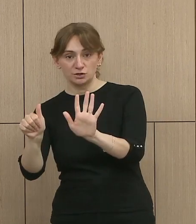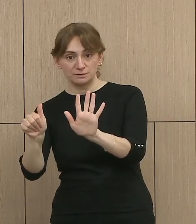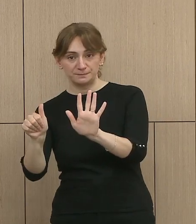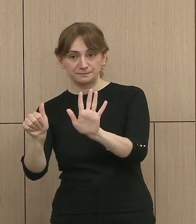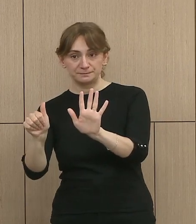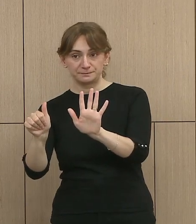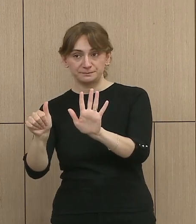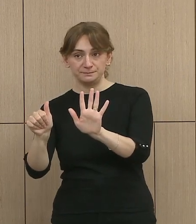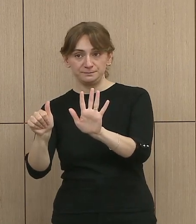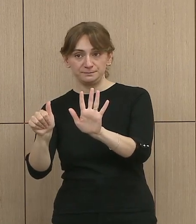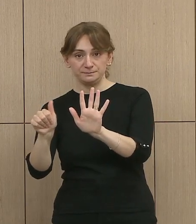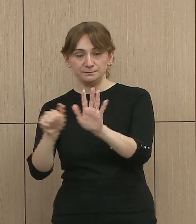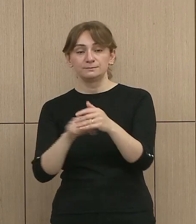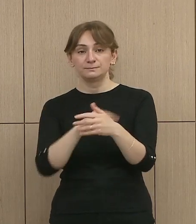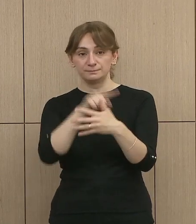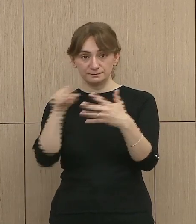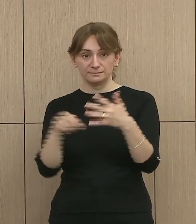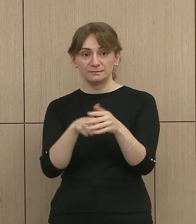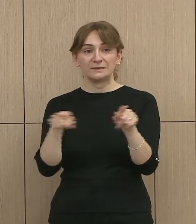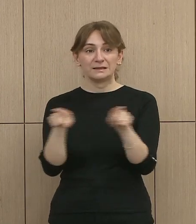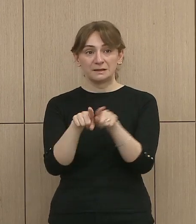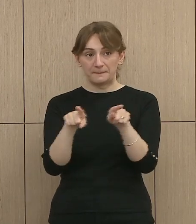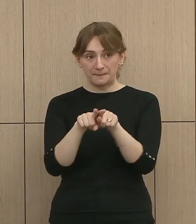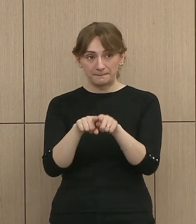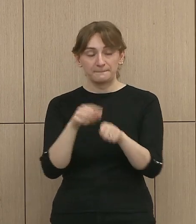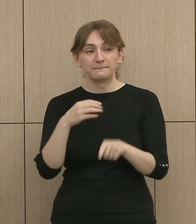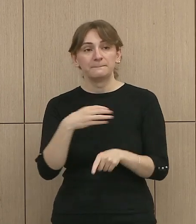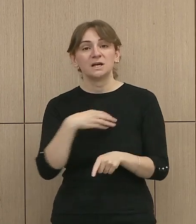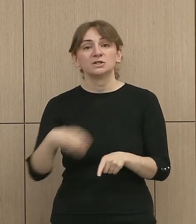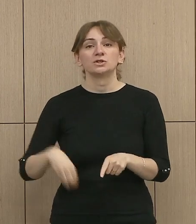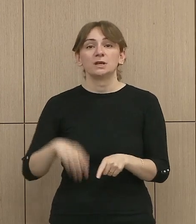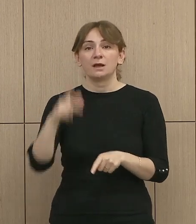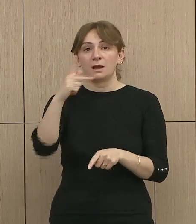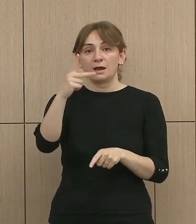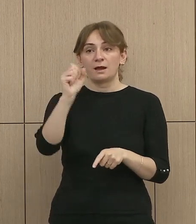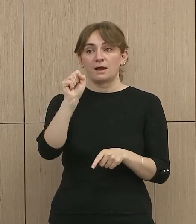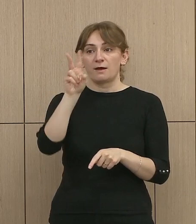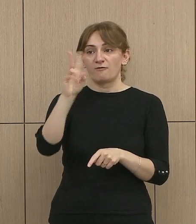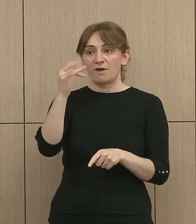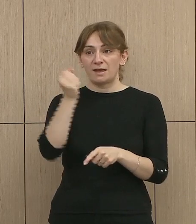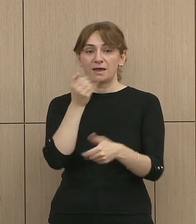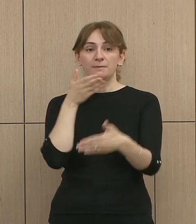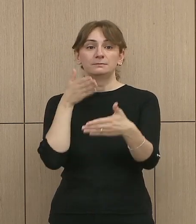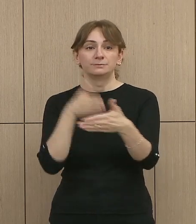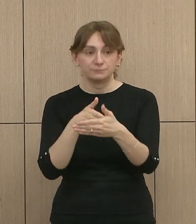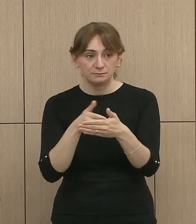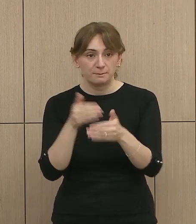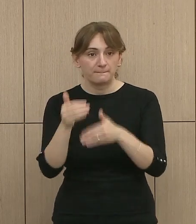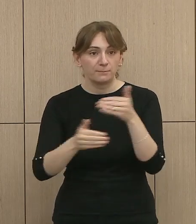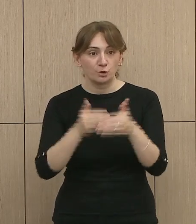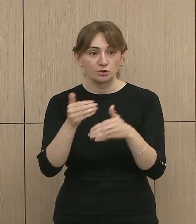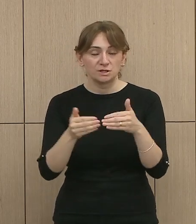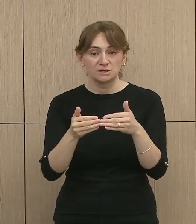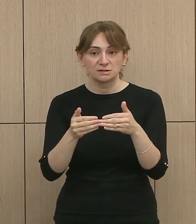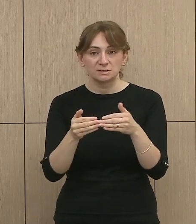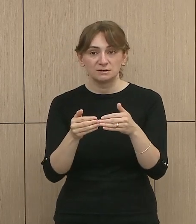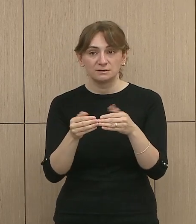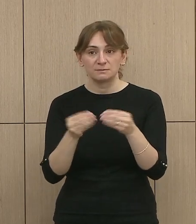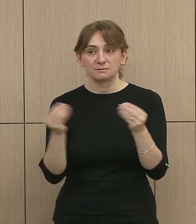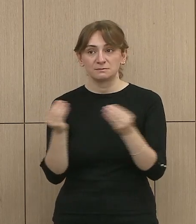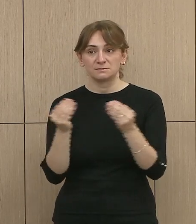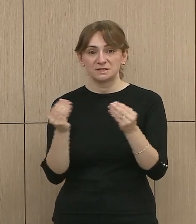është pezulluar edhe në bashkim e Kalvajës për shkaktë konfliktit që ka aty në dërmjet